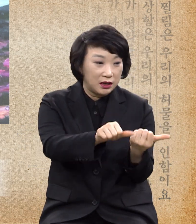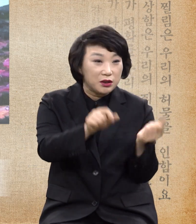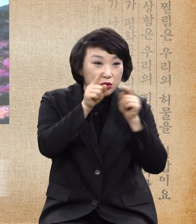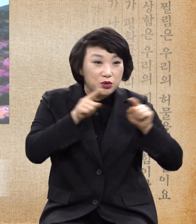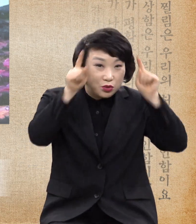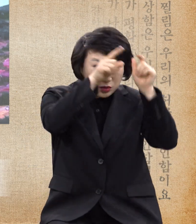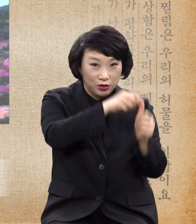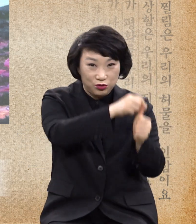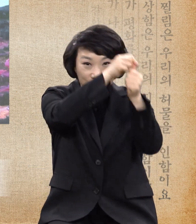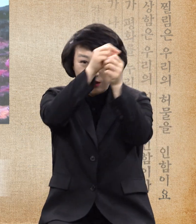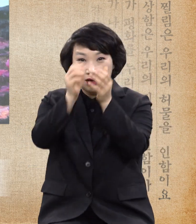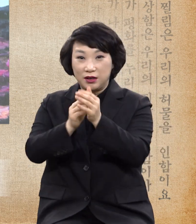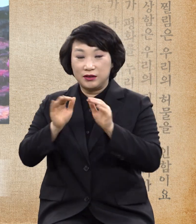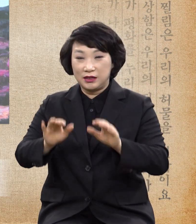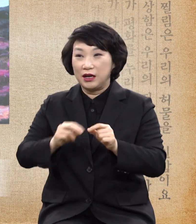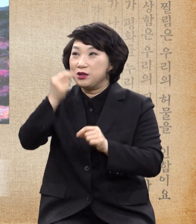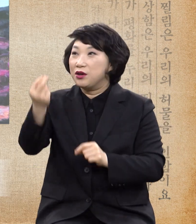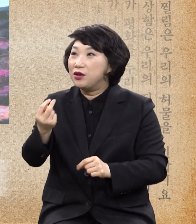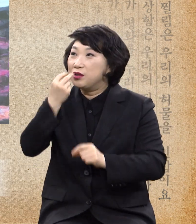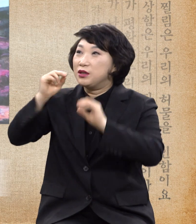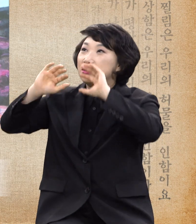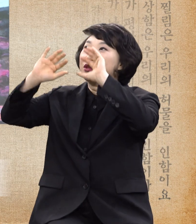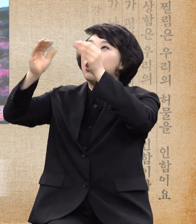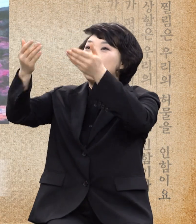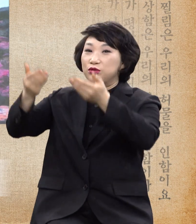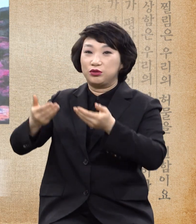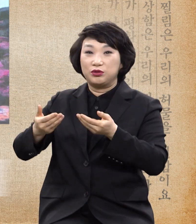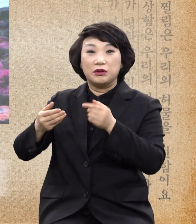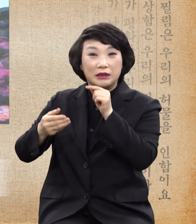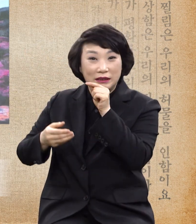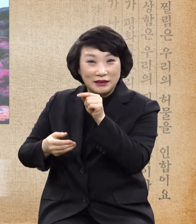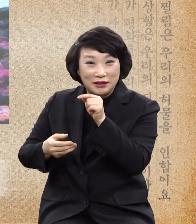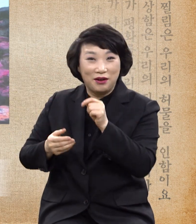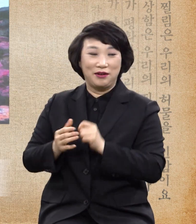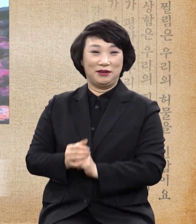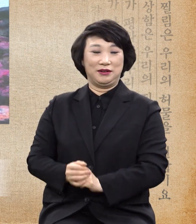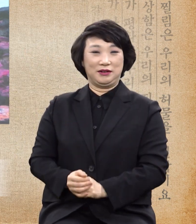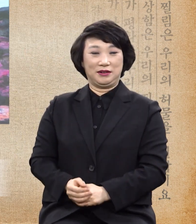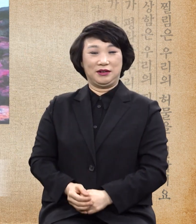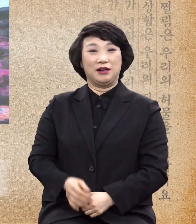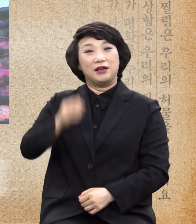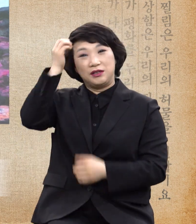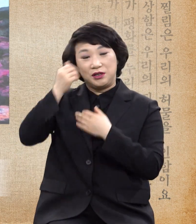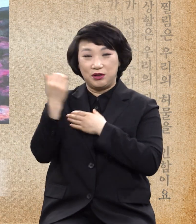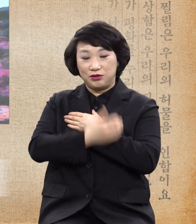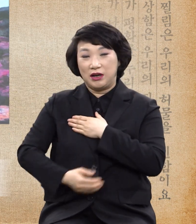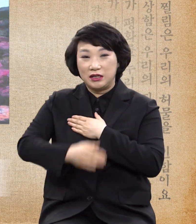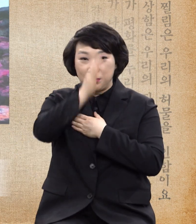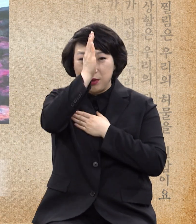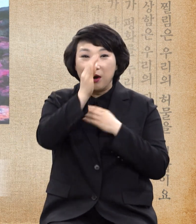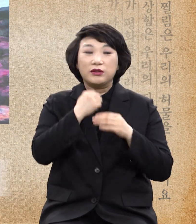구원해서 영생과 천국을 주시는 것이오 그리고 영역 간에 병든 인류에게는